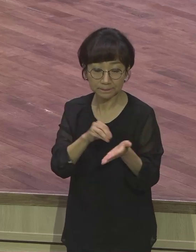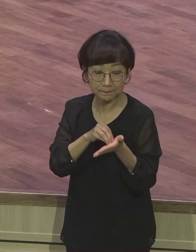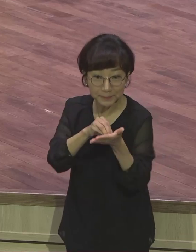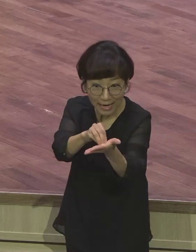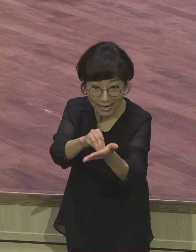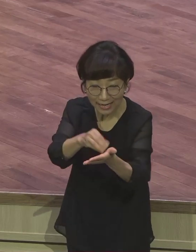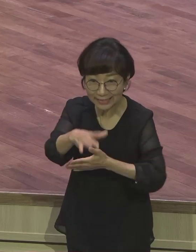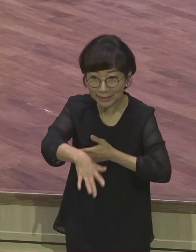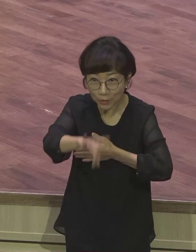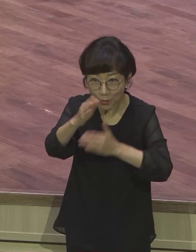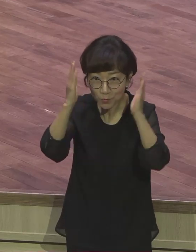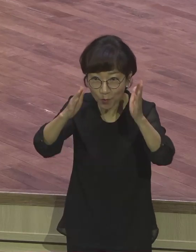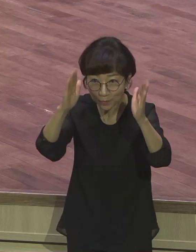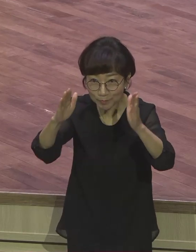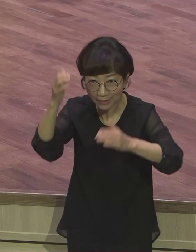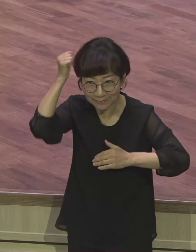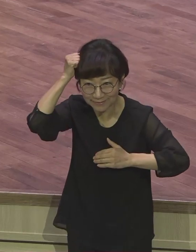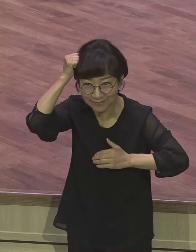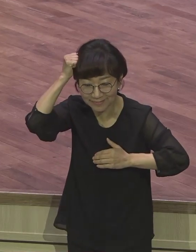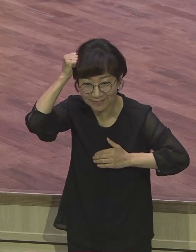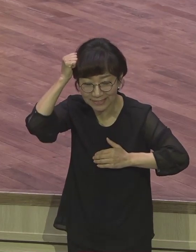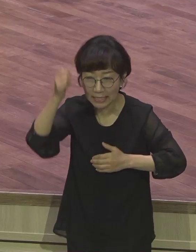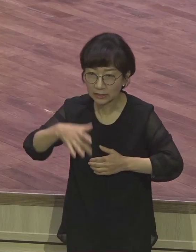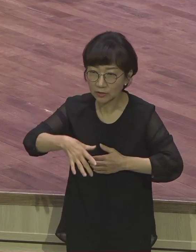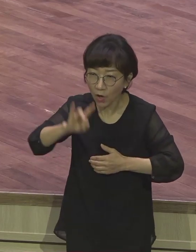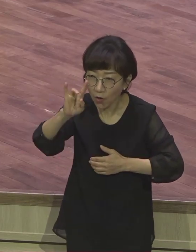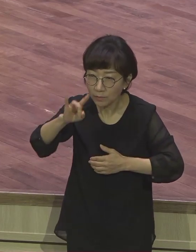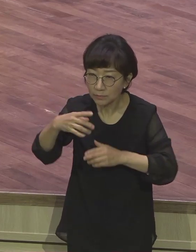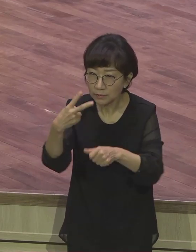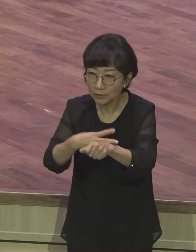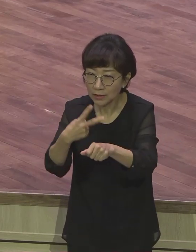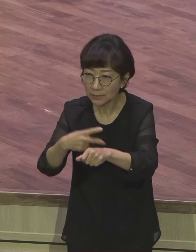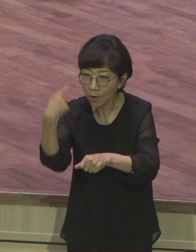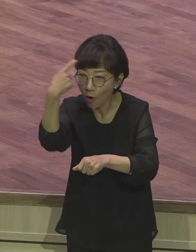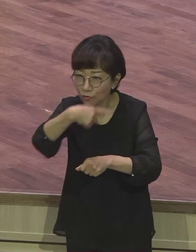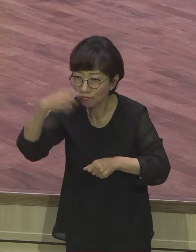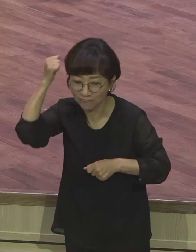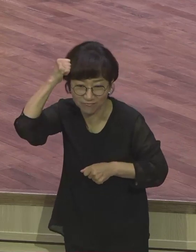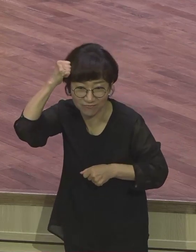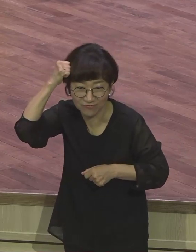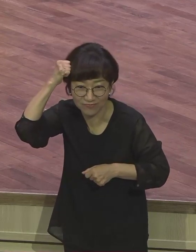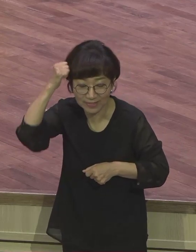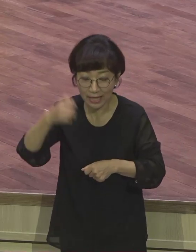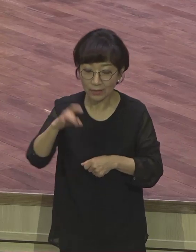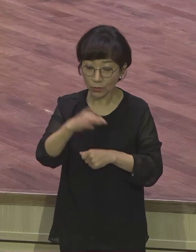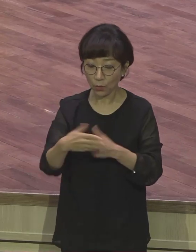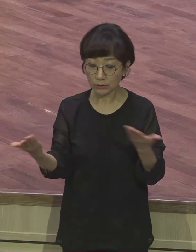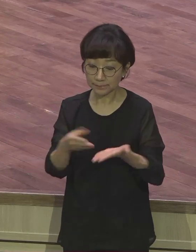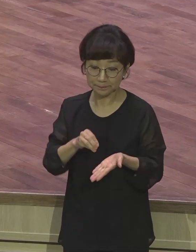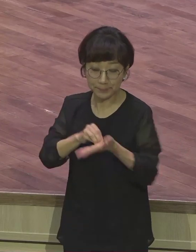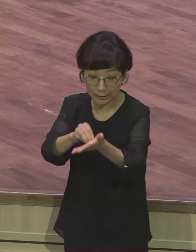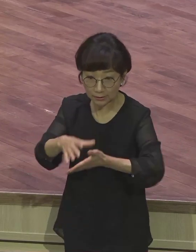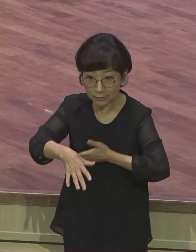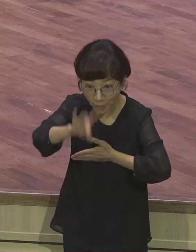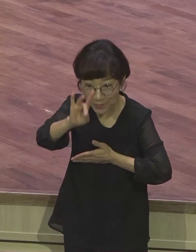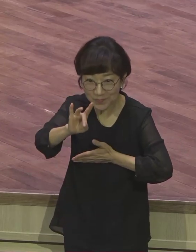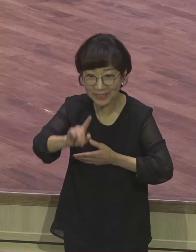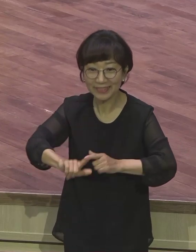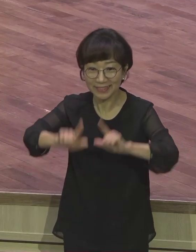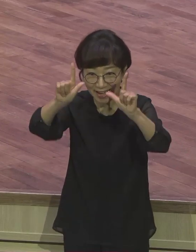수업을 잊지 못해. 첫 단위 선생님을 머리 씁니다. 취직을 했는데 첫 출근하는 날. 첫 출근하는